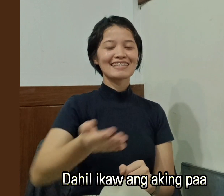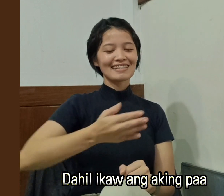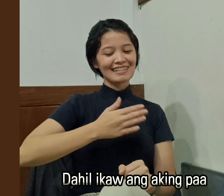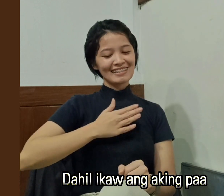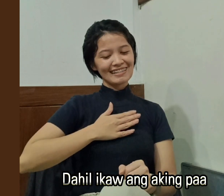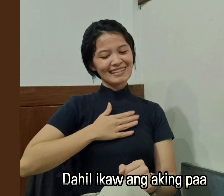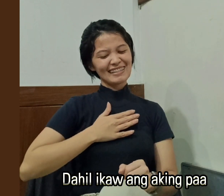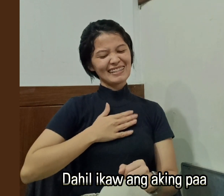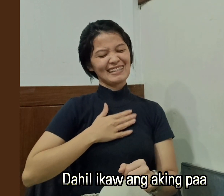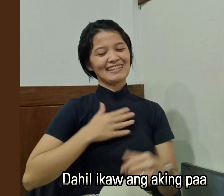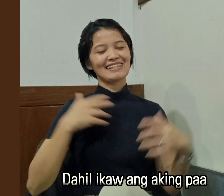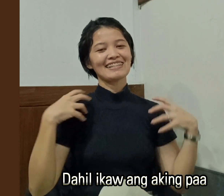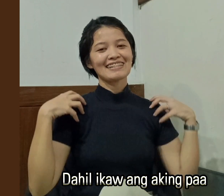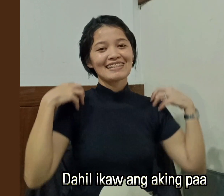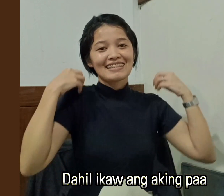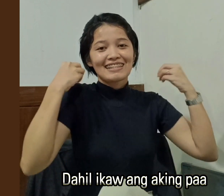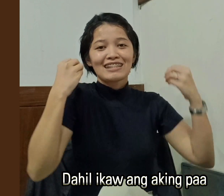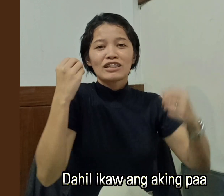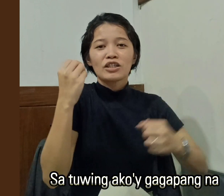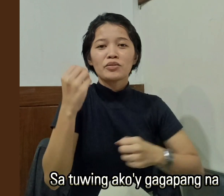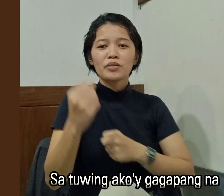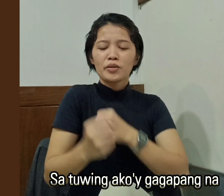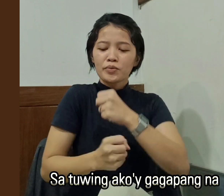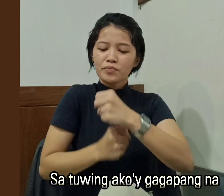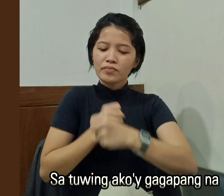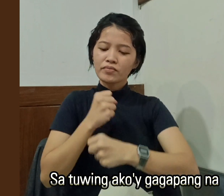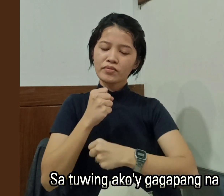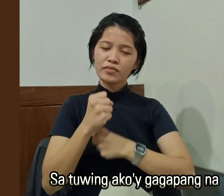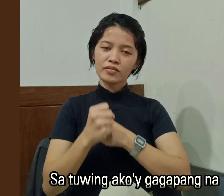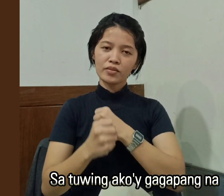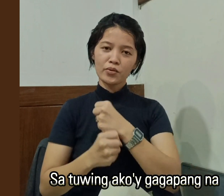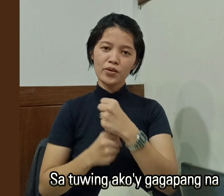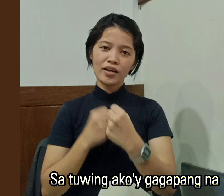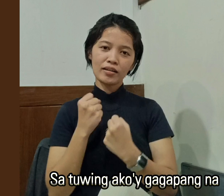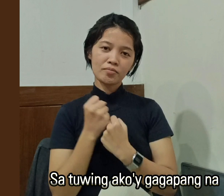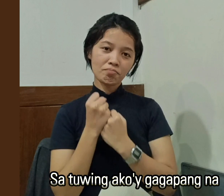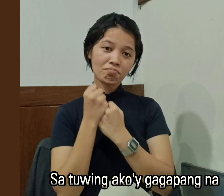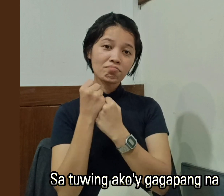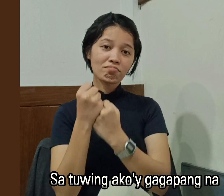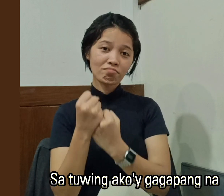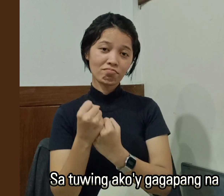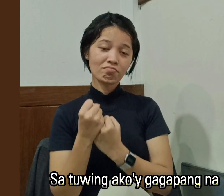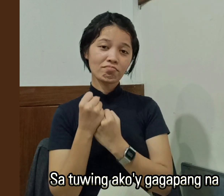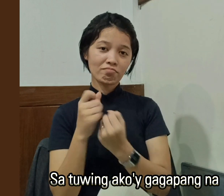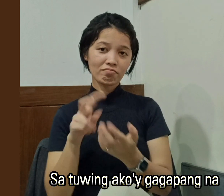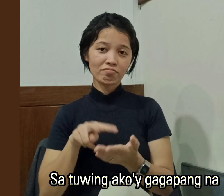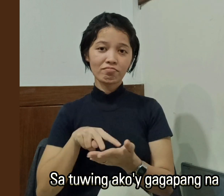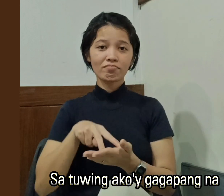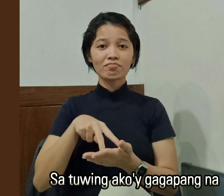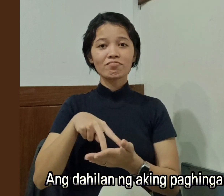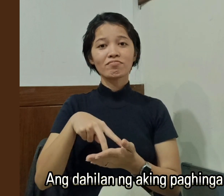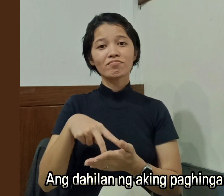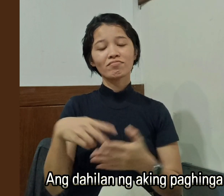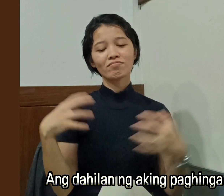aking paa Sa tuwing ako'y gagapang Nang